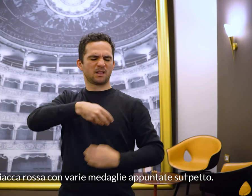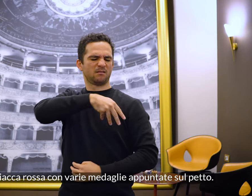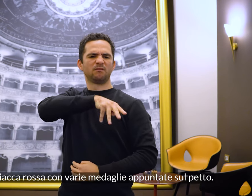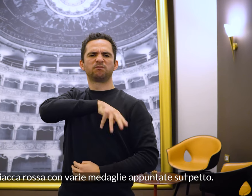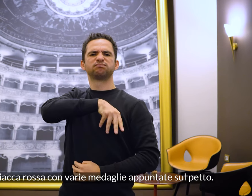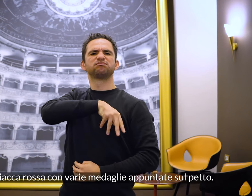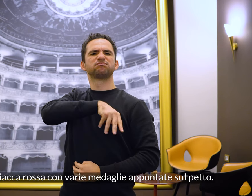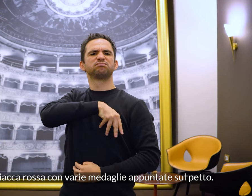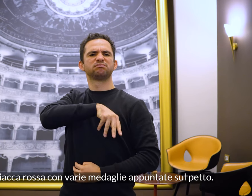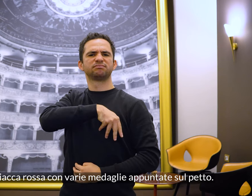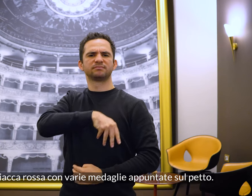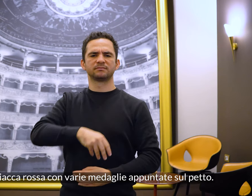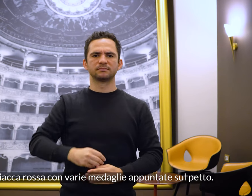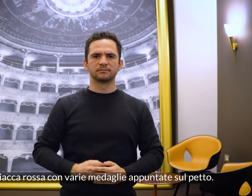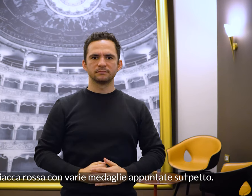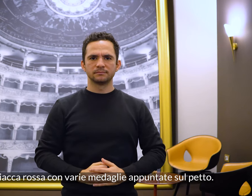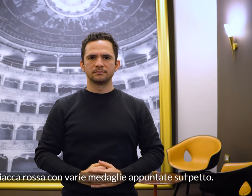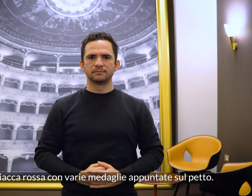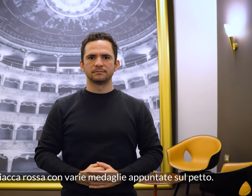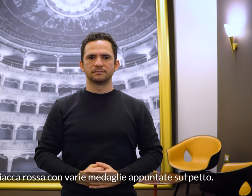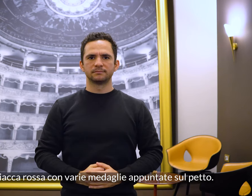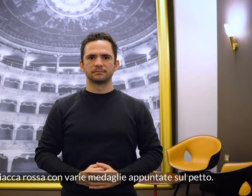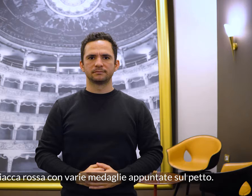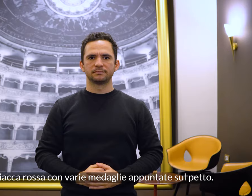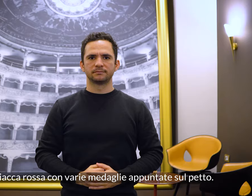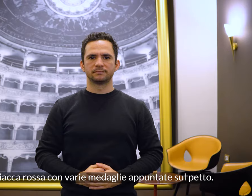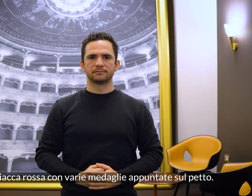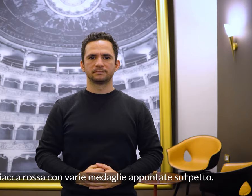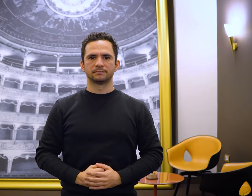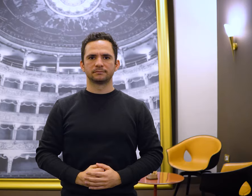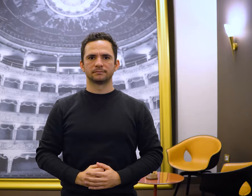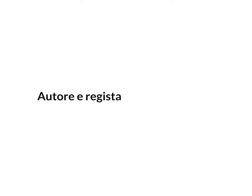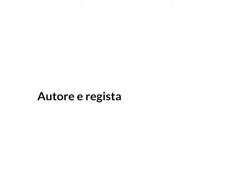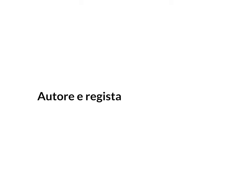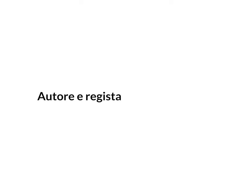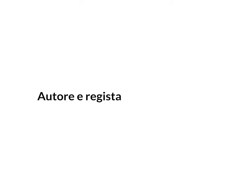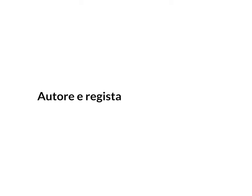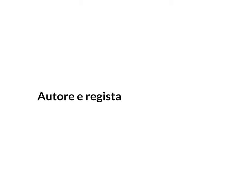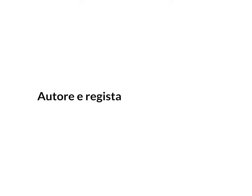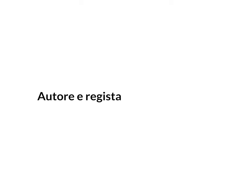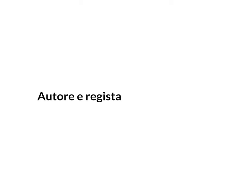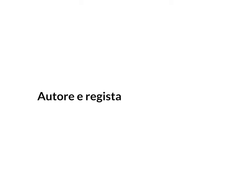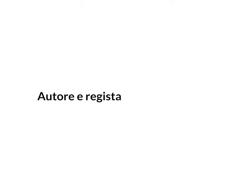giacca rossa con varie medaglie appuntate sul petto. Autore e regista